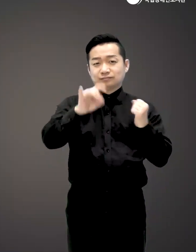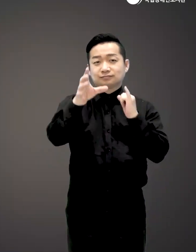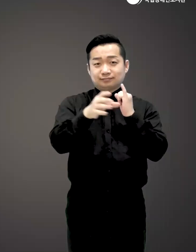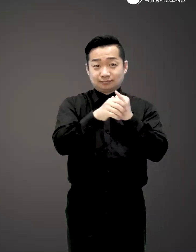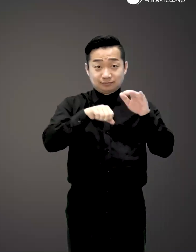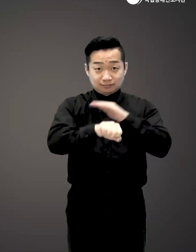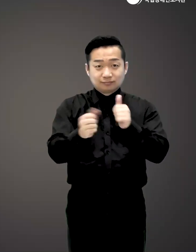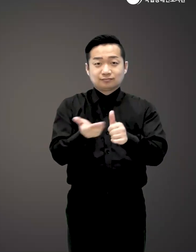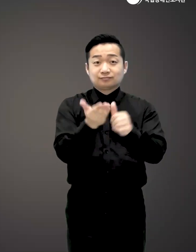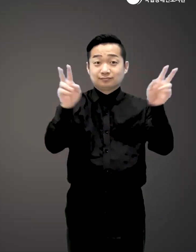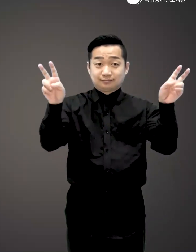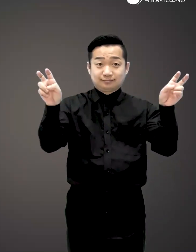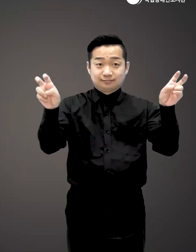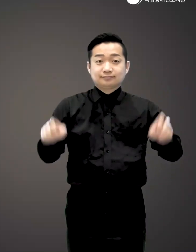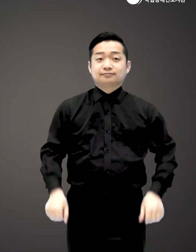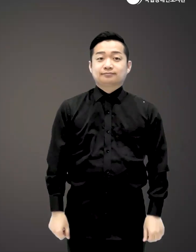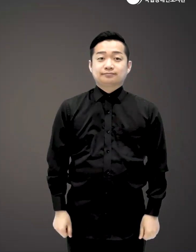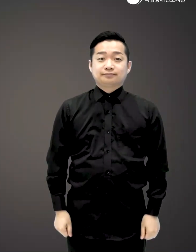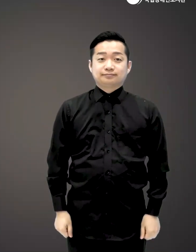출산 육아입니다